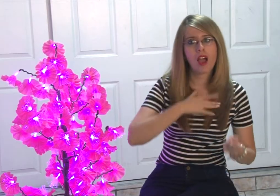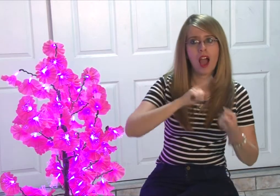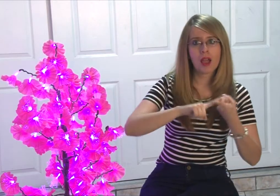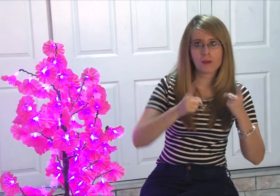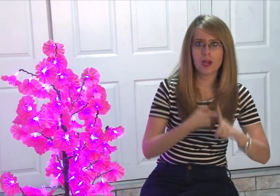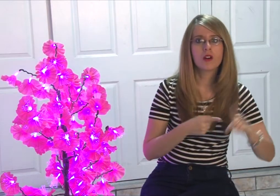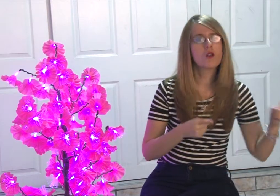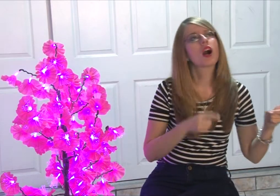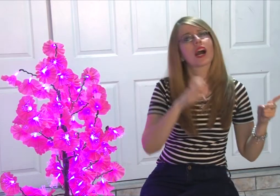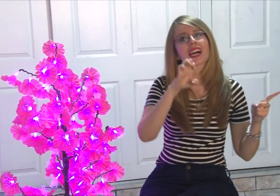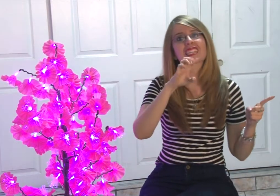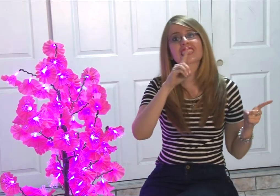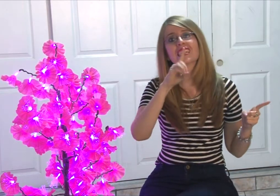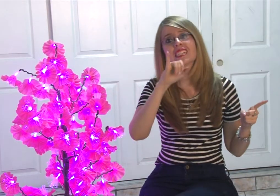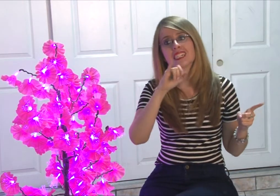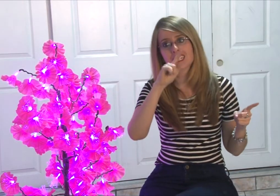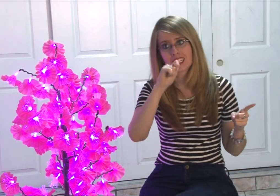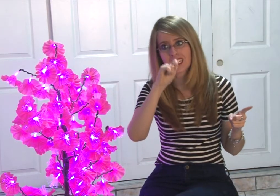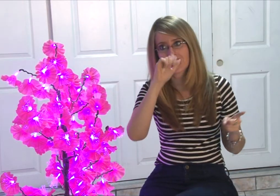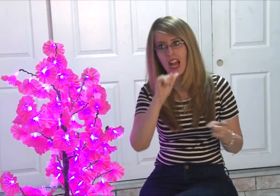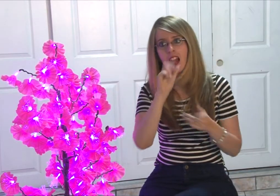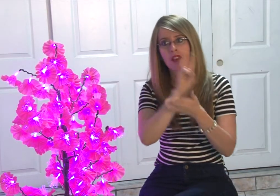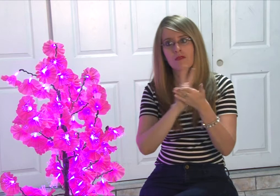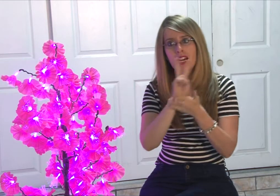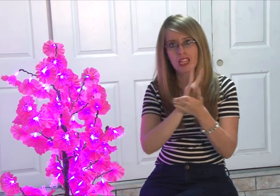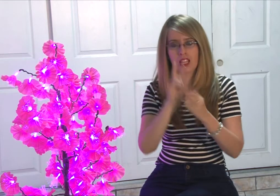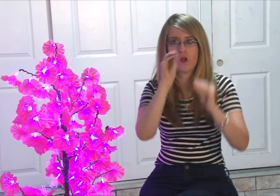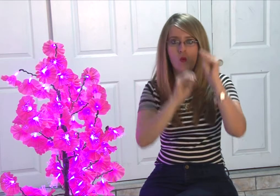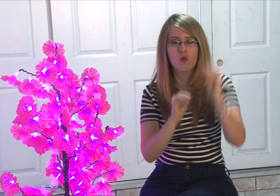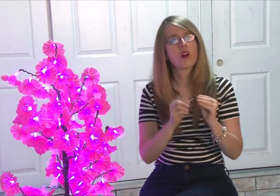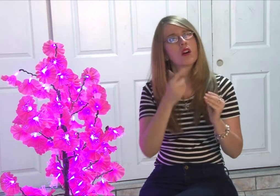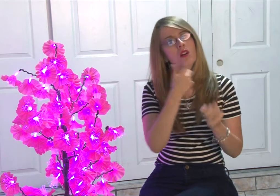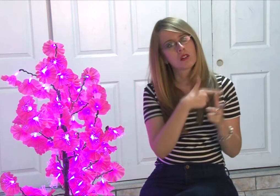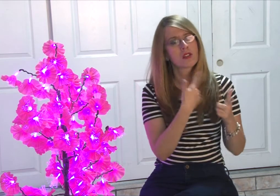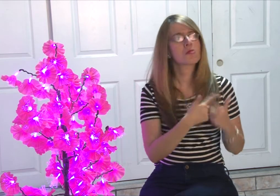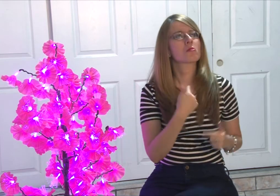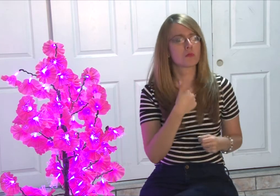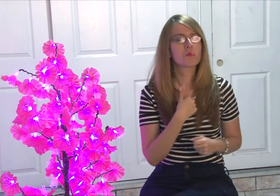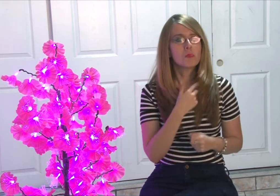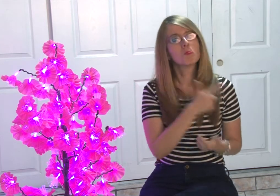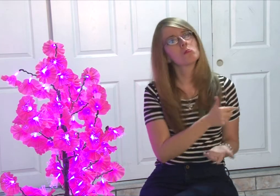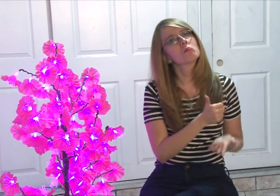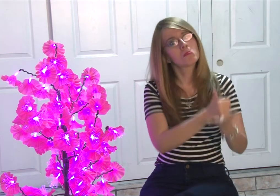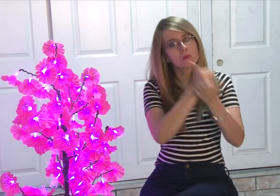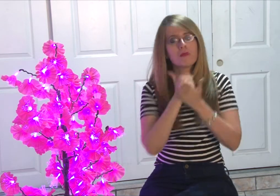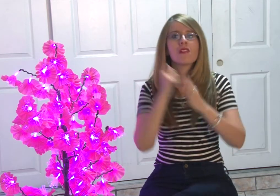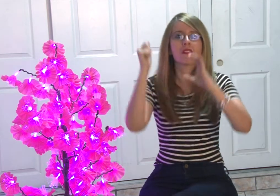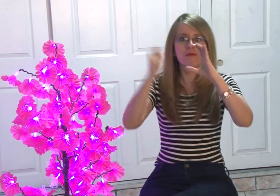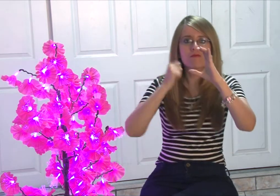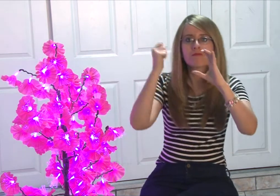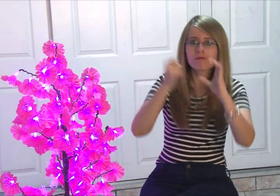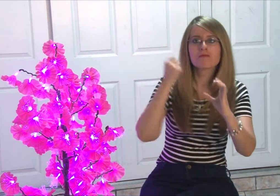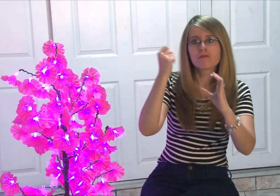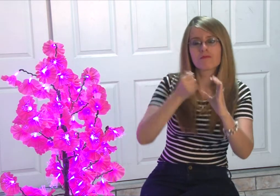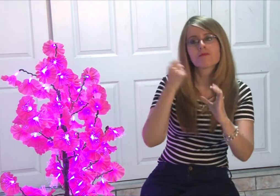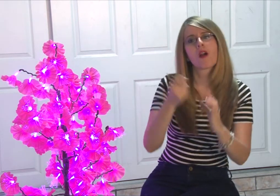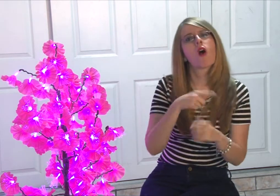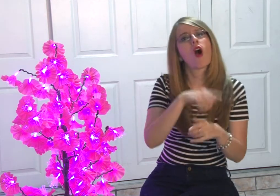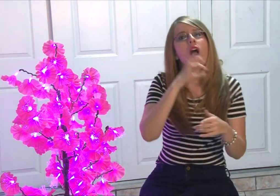Este amigo, edita videos y me ayudó a